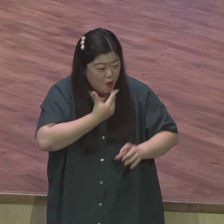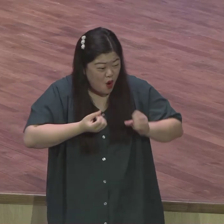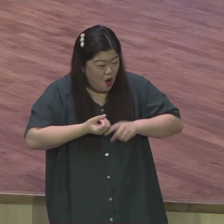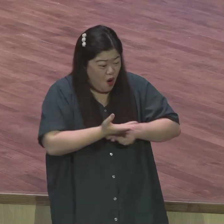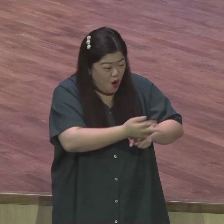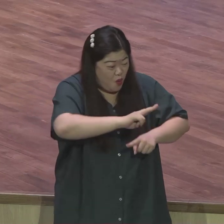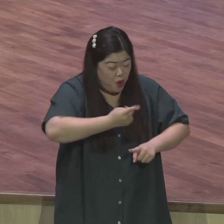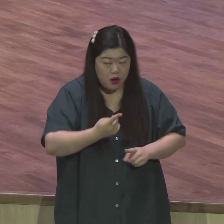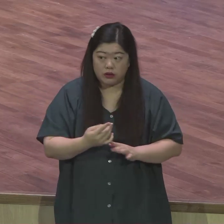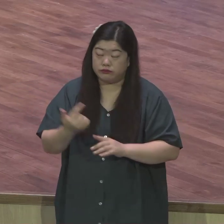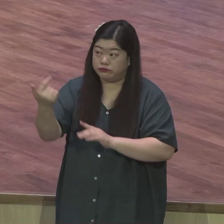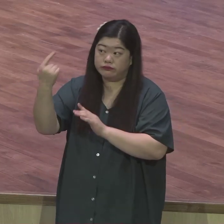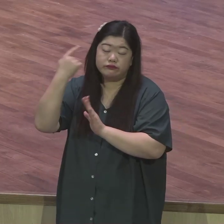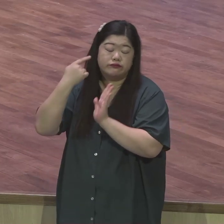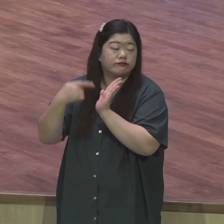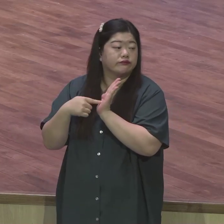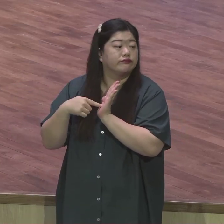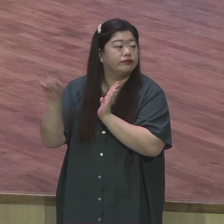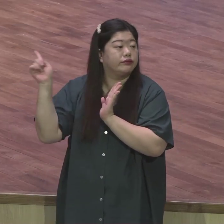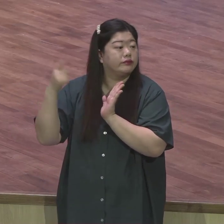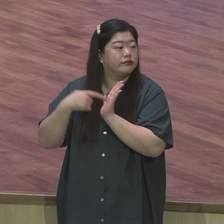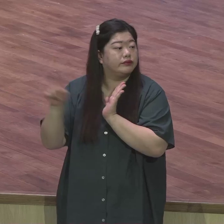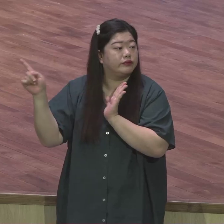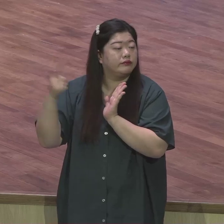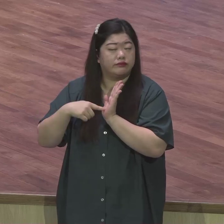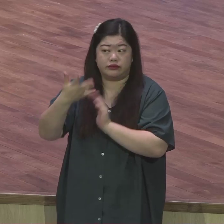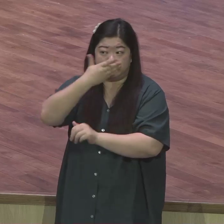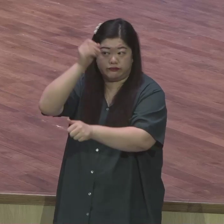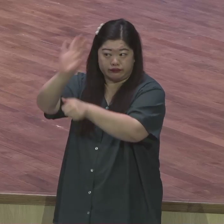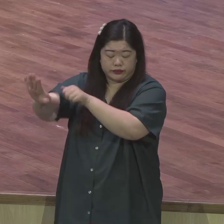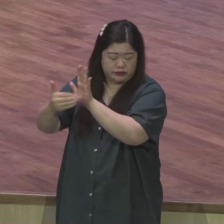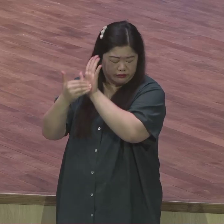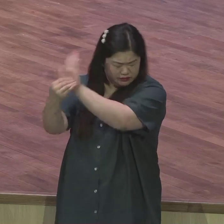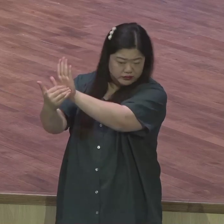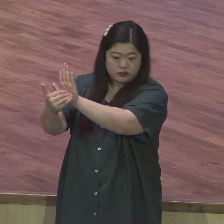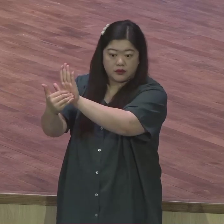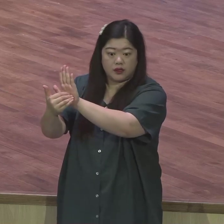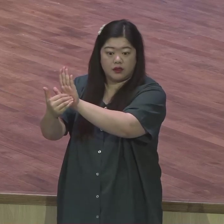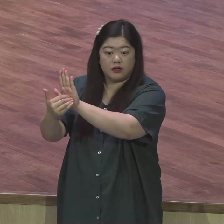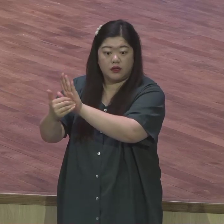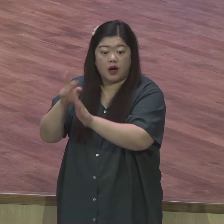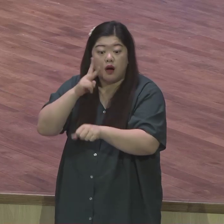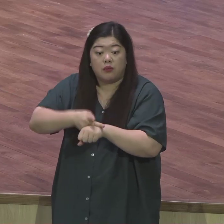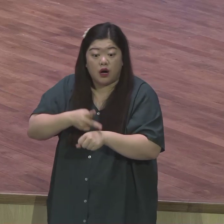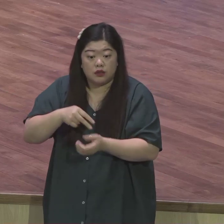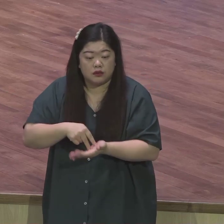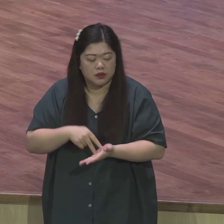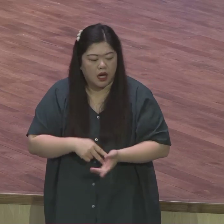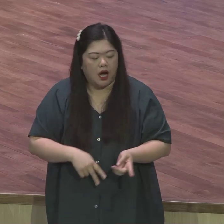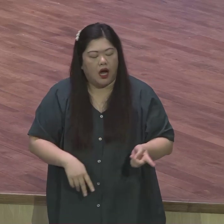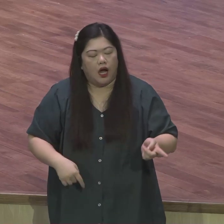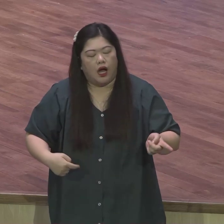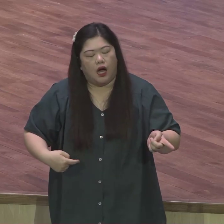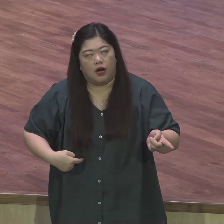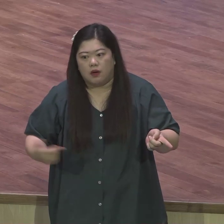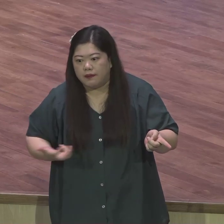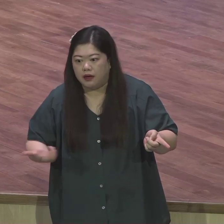이런 모습들을 보고 있는 이 바울이 얼마나 얼마나 안타까웠겠습니까 지금 우리는